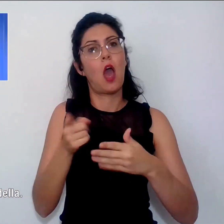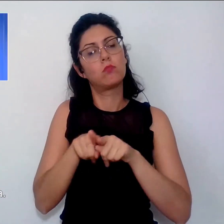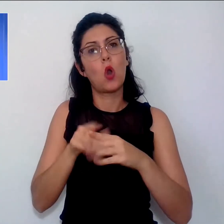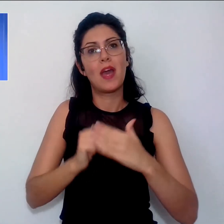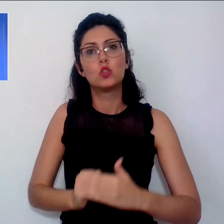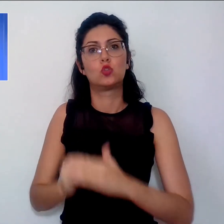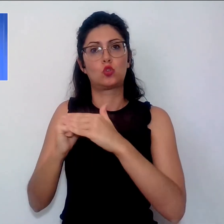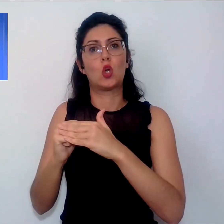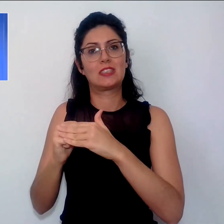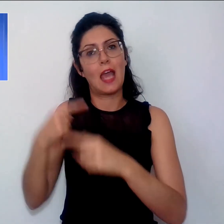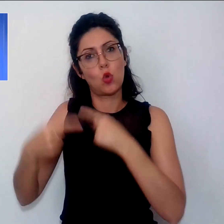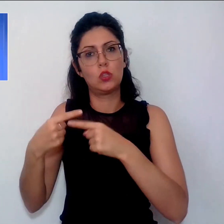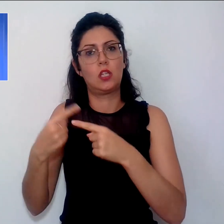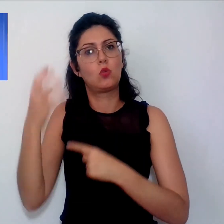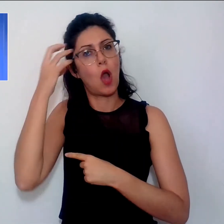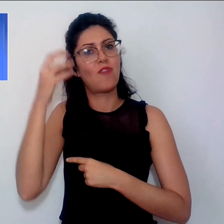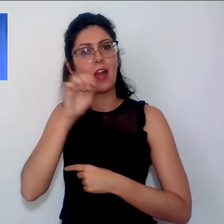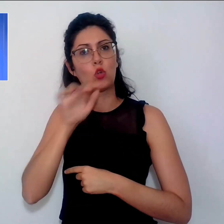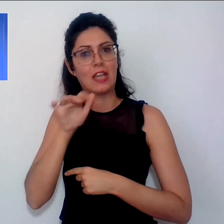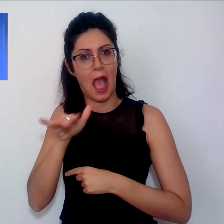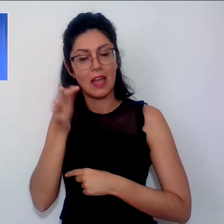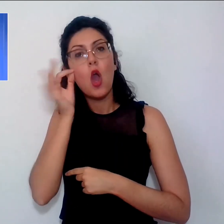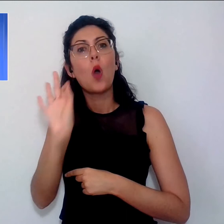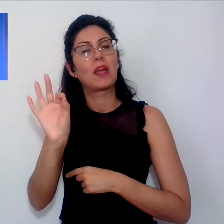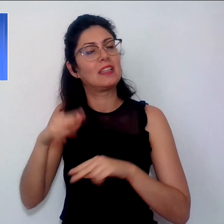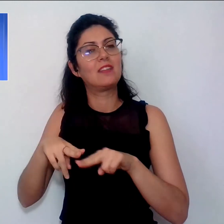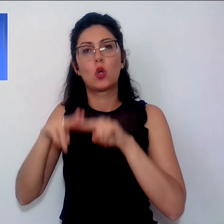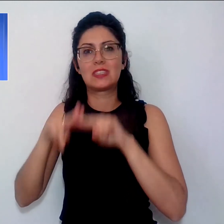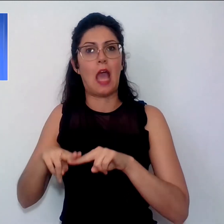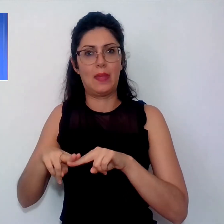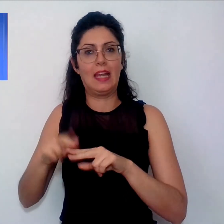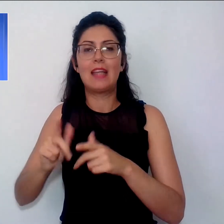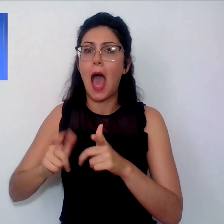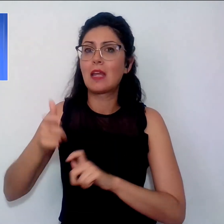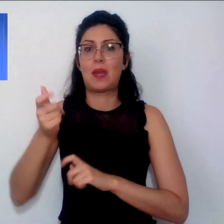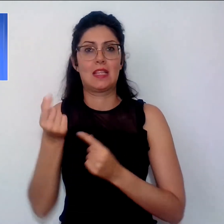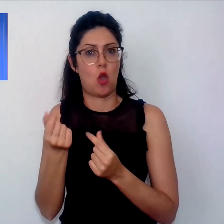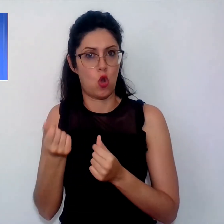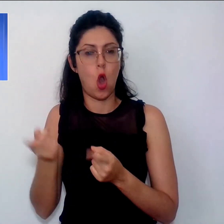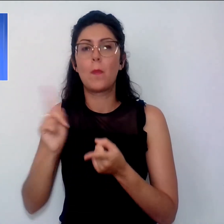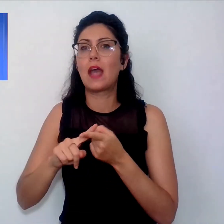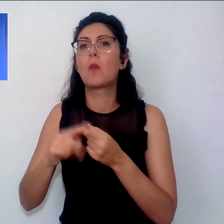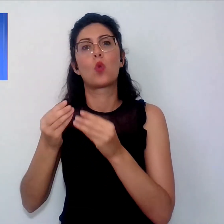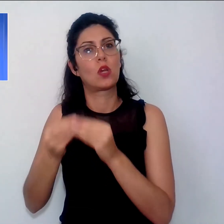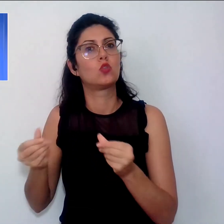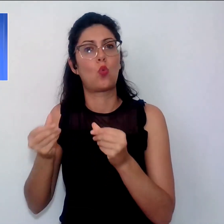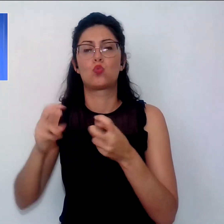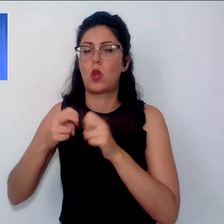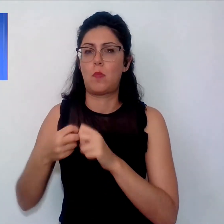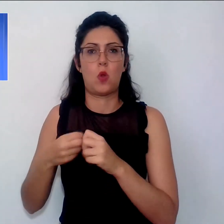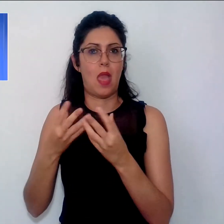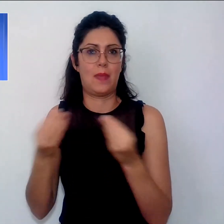del governo Draghi, per garantire la stabilità, la ripresa economica e la risoluzione dei tanti problemi